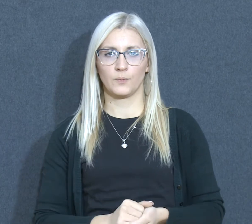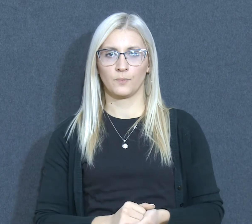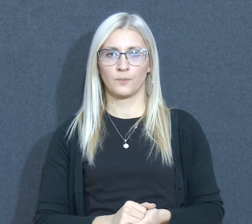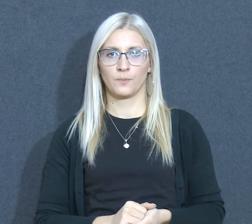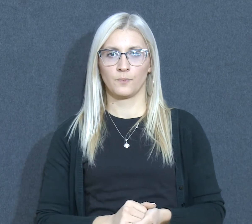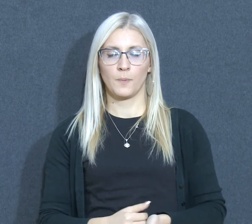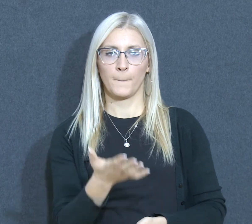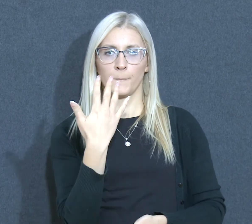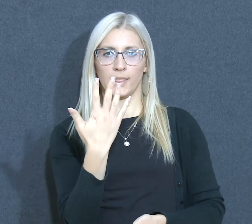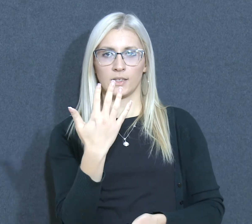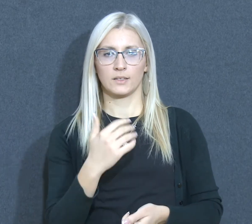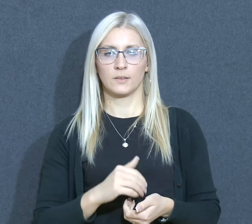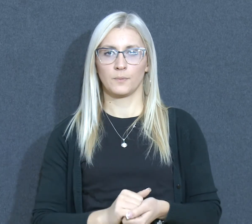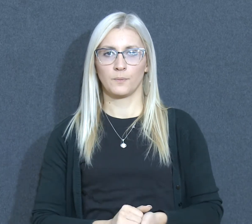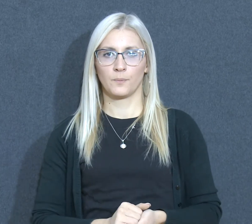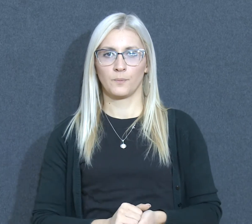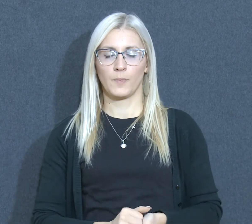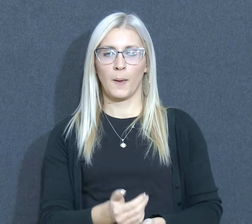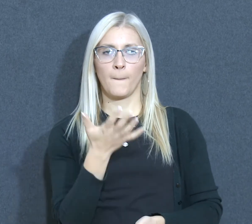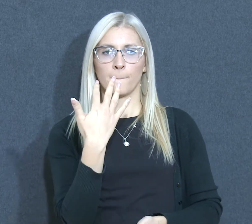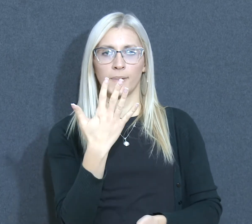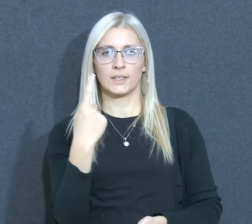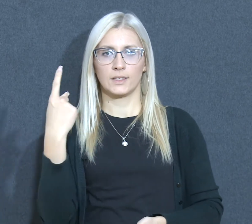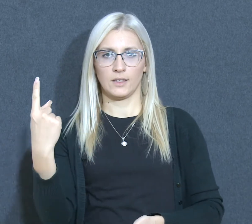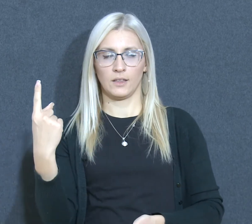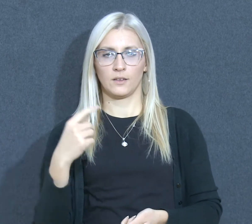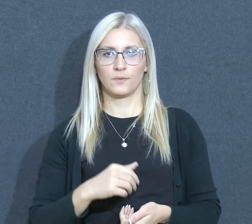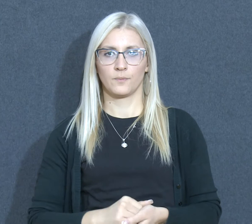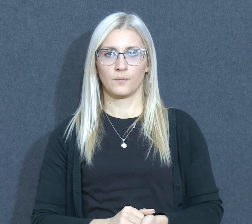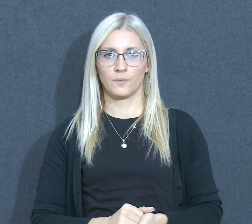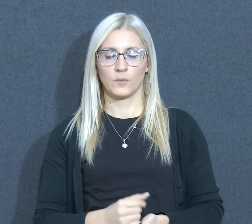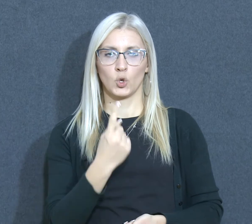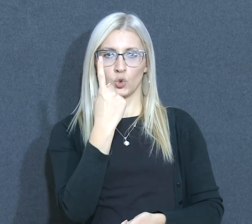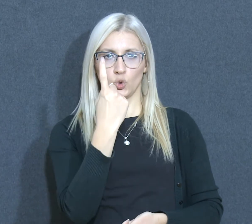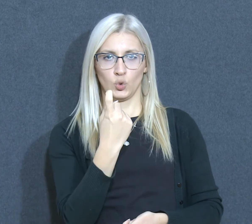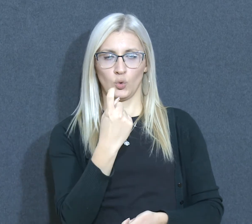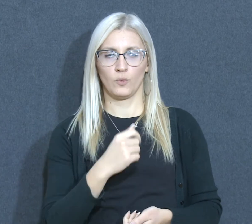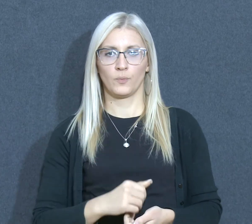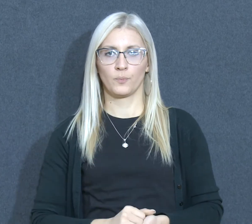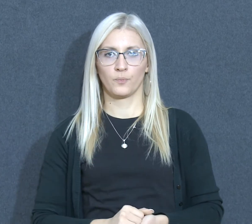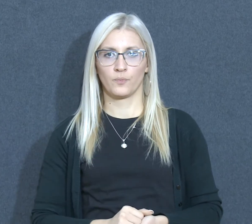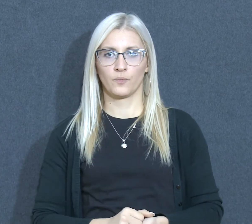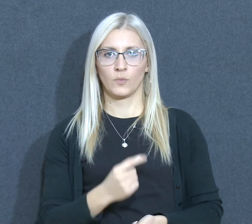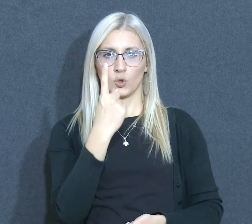50, 51, 100, 101,